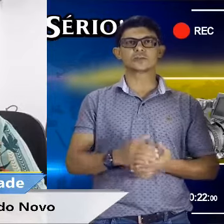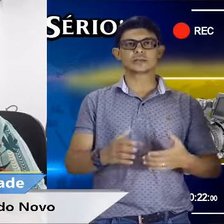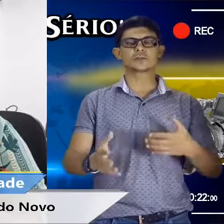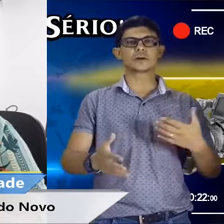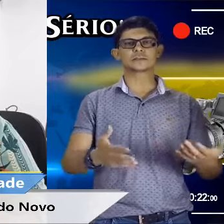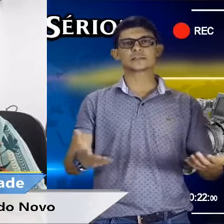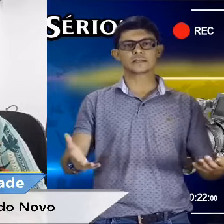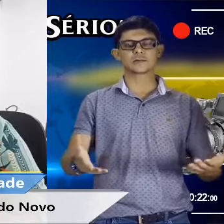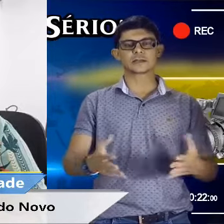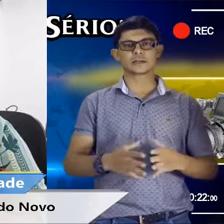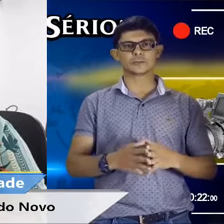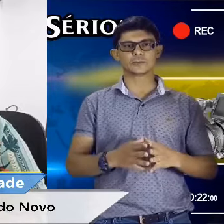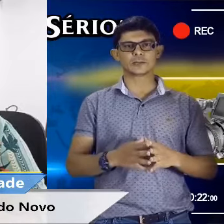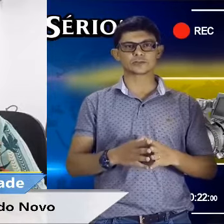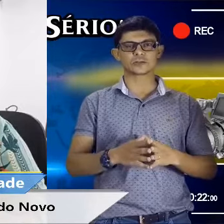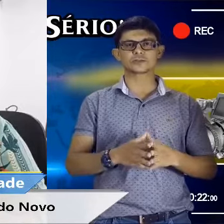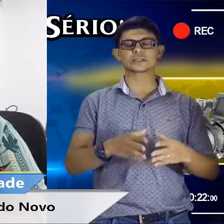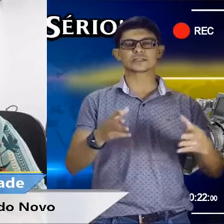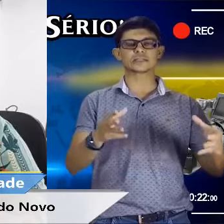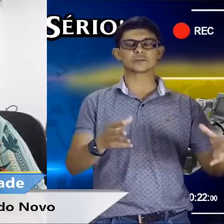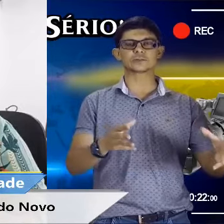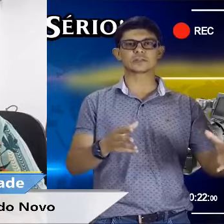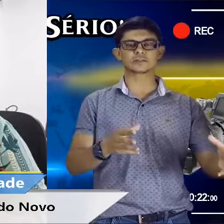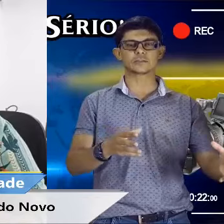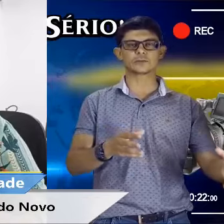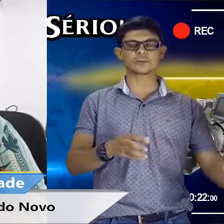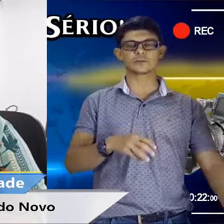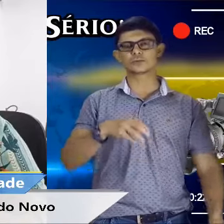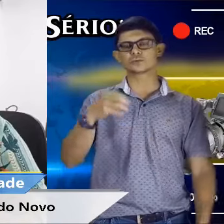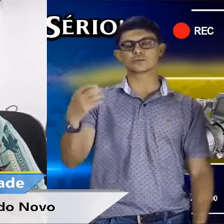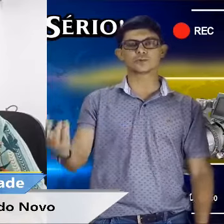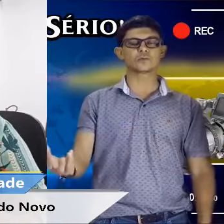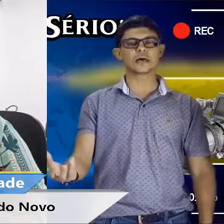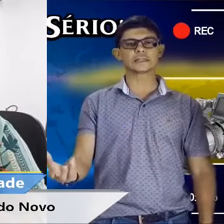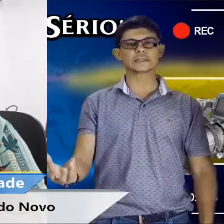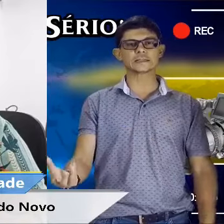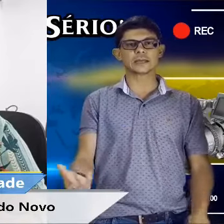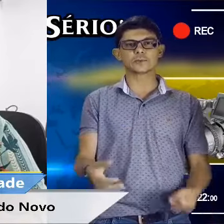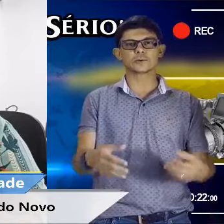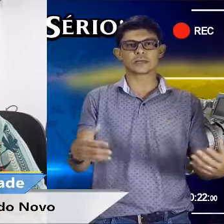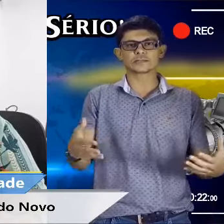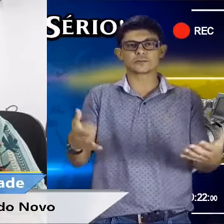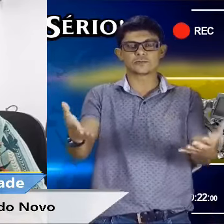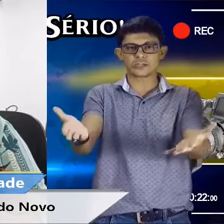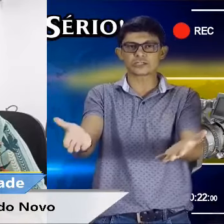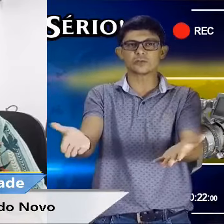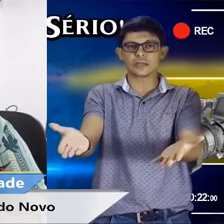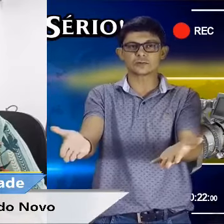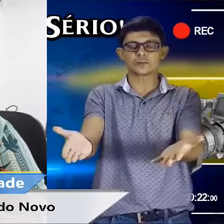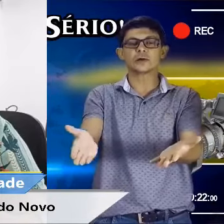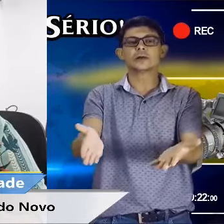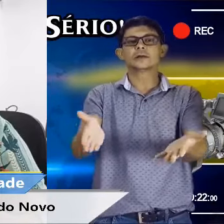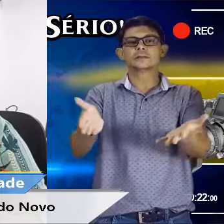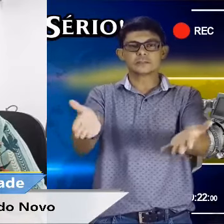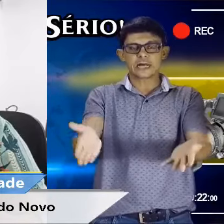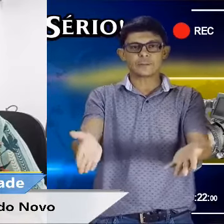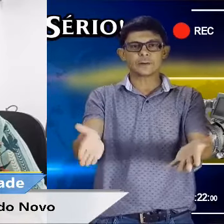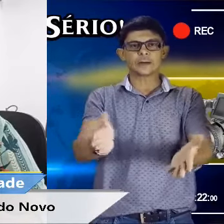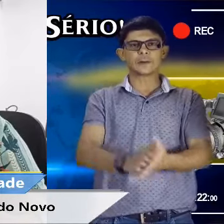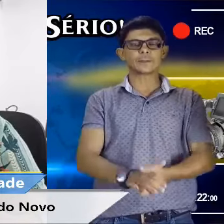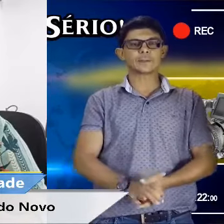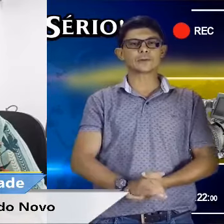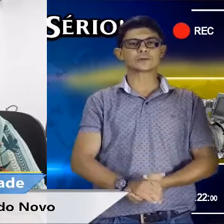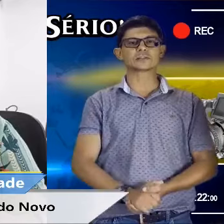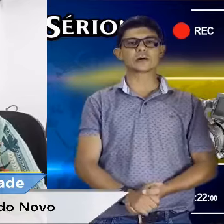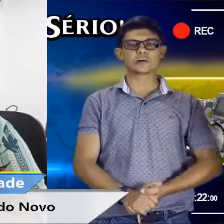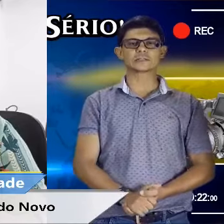investimento em parceria com a Itaipu Binacional, 60% da Prefeitura de Mundo Novo, 40% da Itaipu, quer dizer, um investimento já para